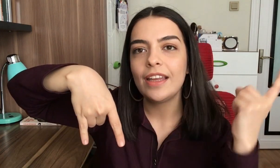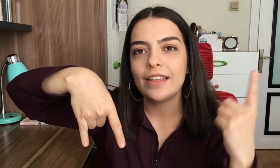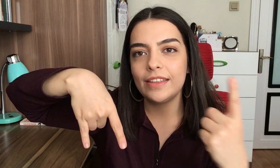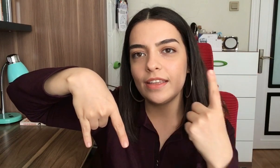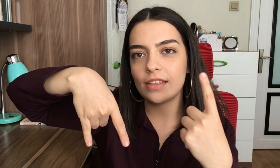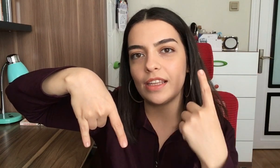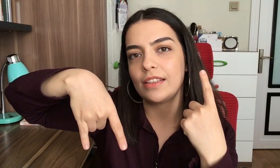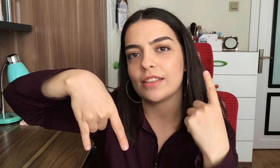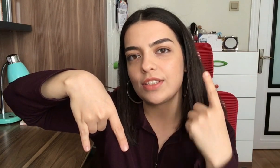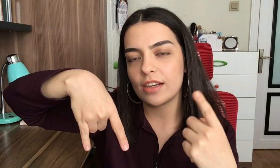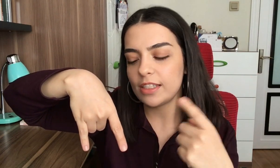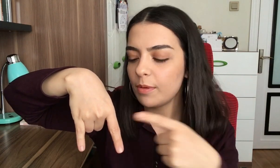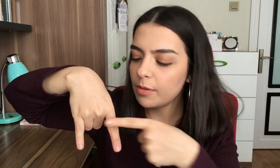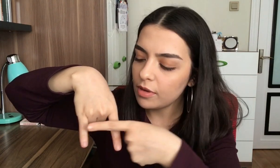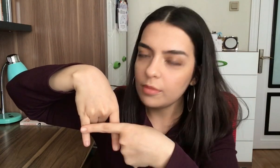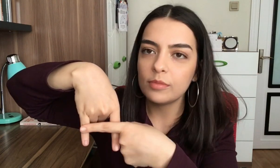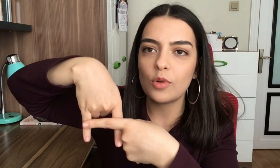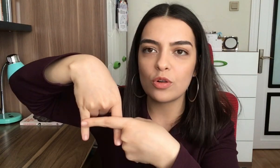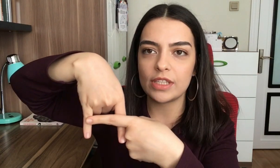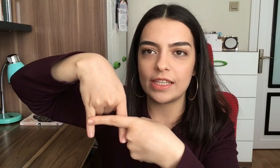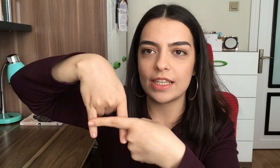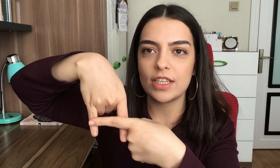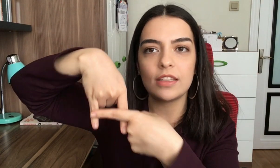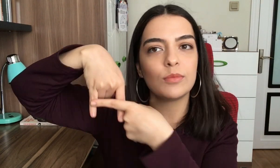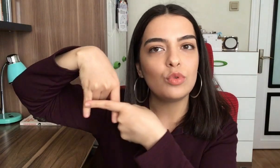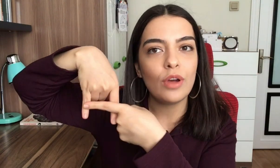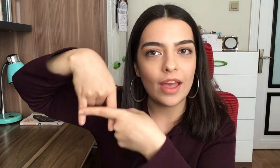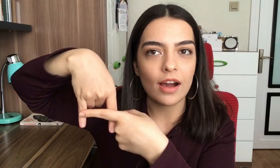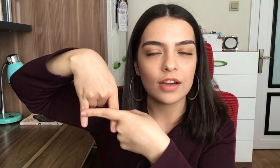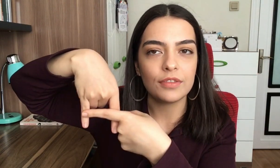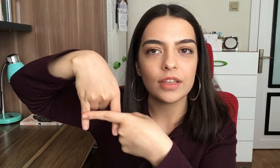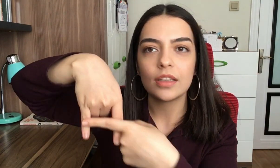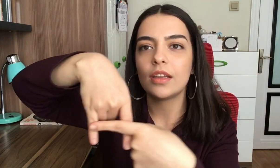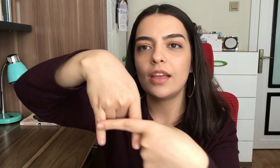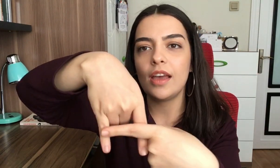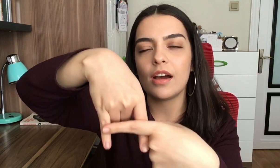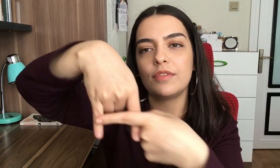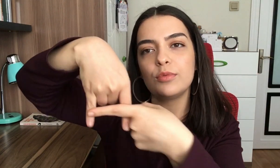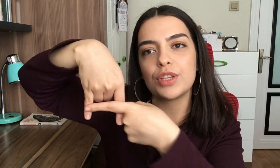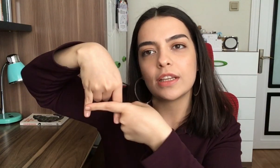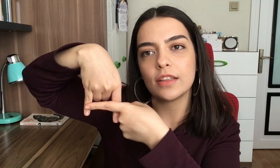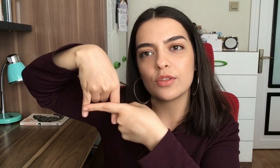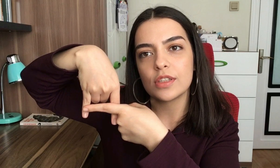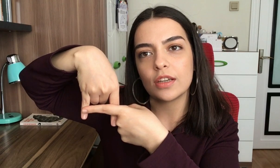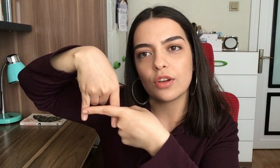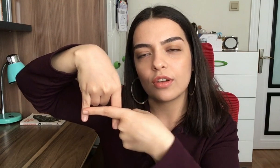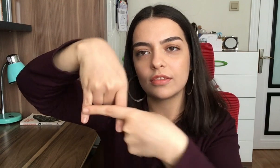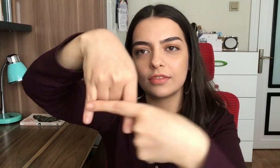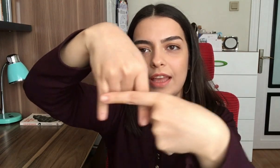Diğer elin işaret parmağı ortaya gelecek. Bu H harfi. H harfi bu şekilde gösteriliyor. H